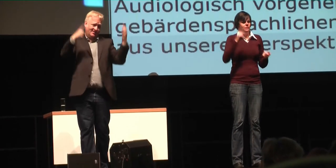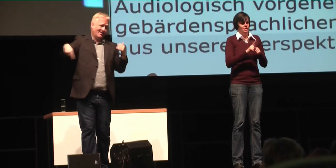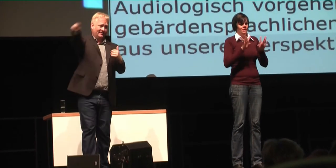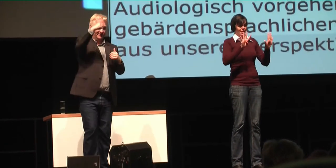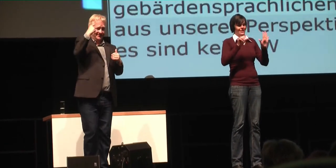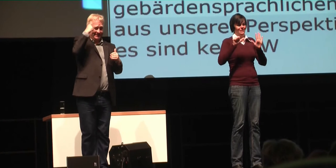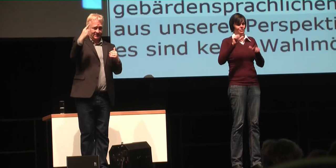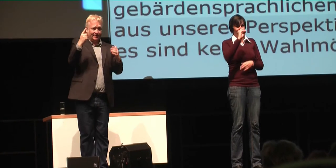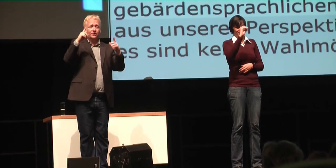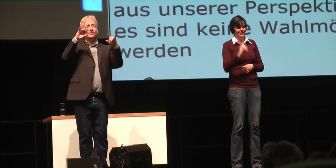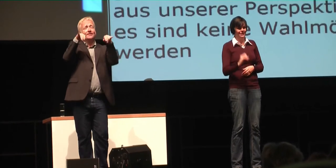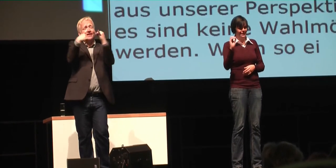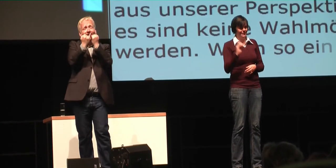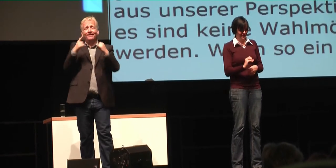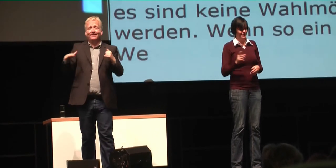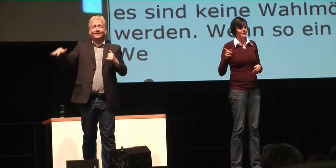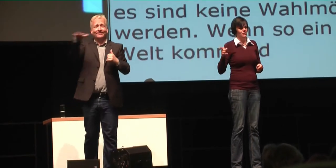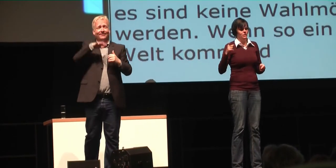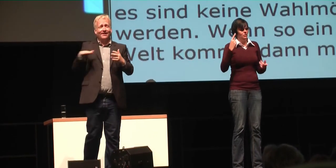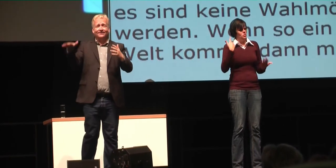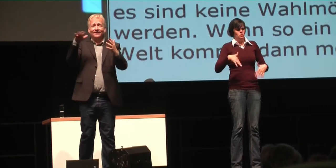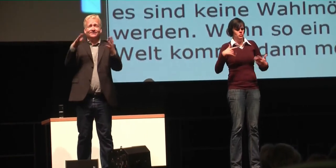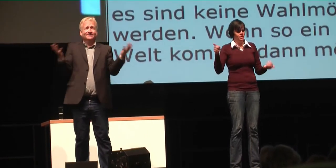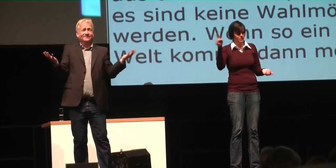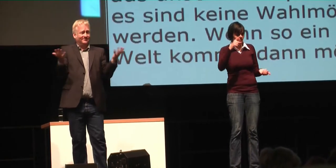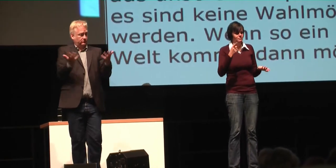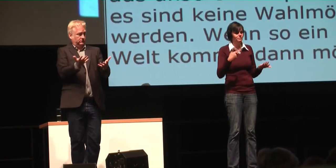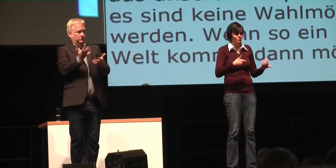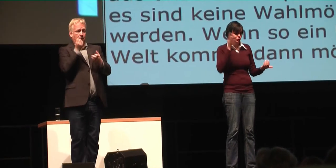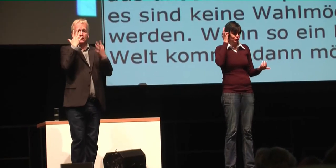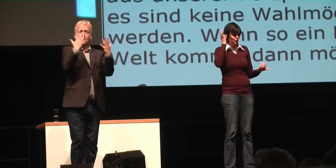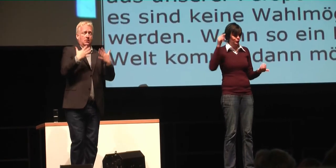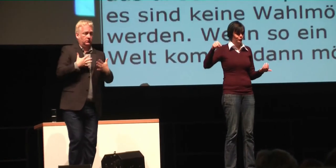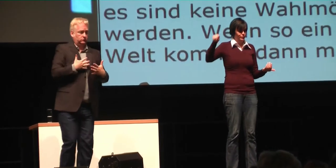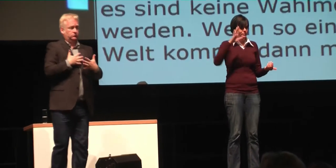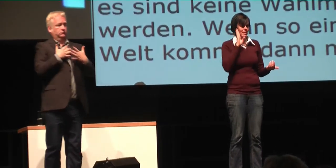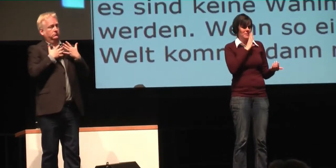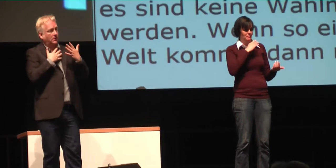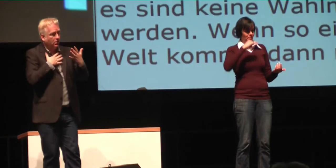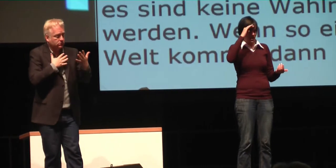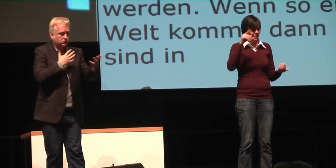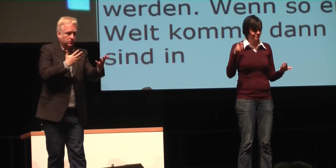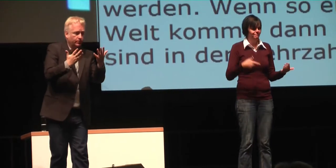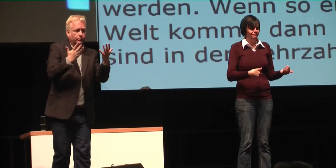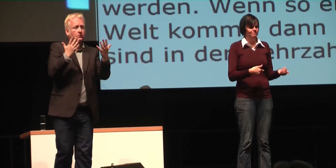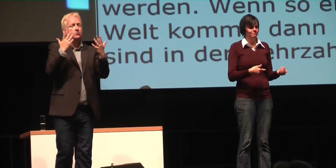von 80 bis 90 Prozent hörenden Eltern gesprochen, diese Eltern sind im ersten Moment schockiert.